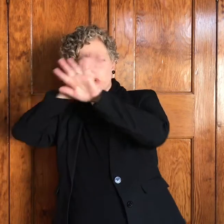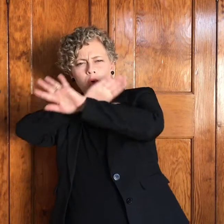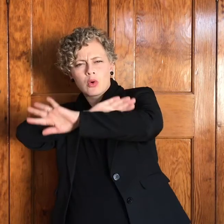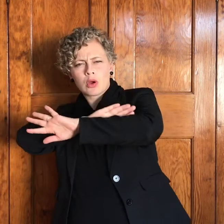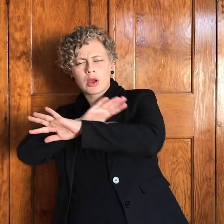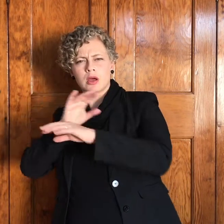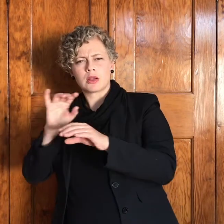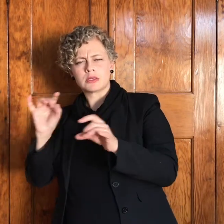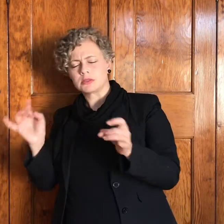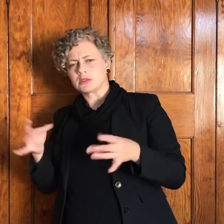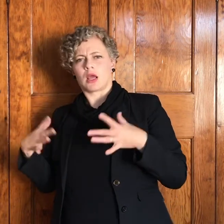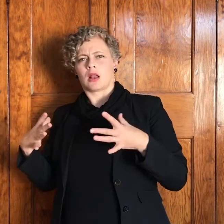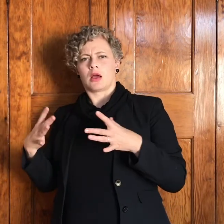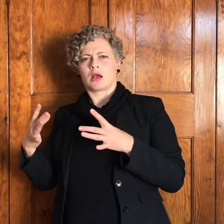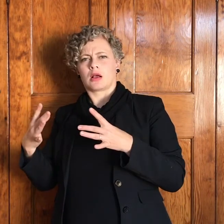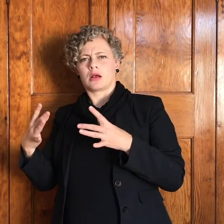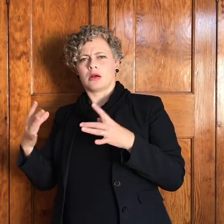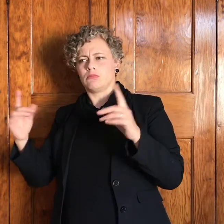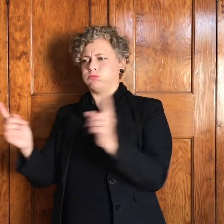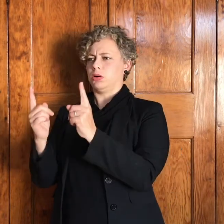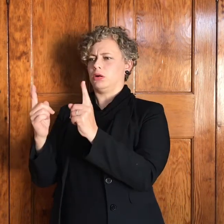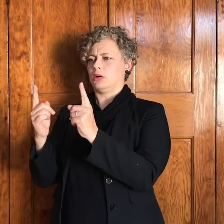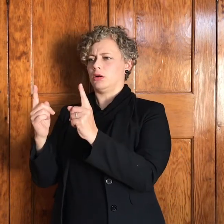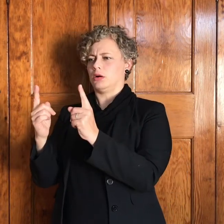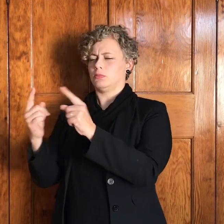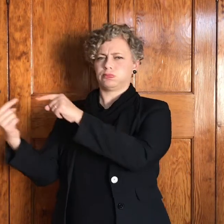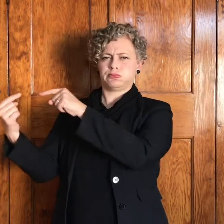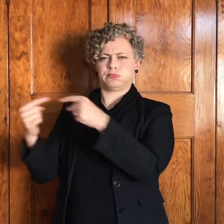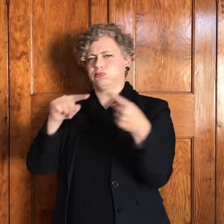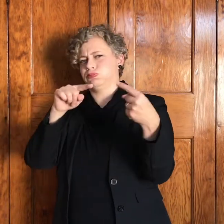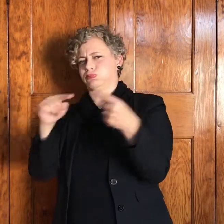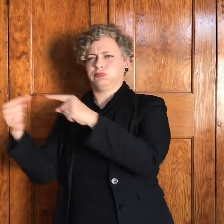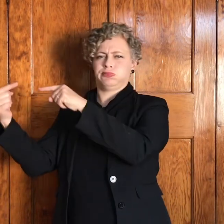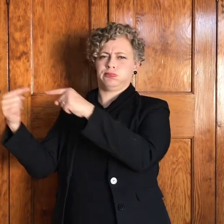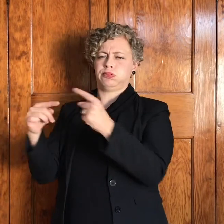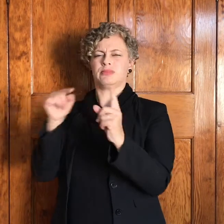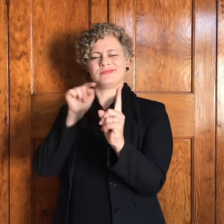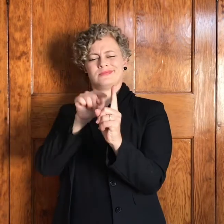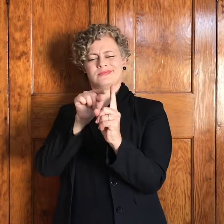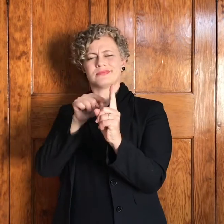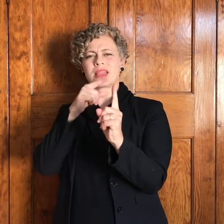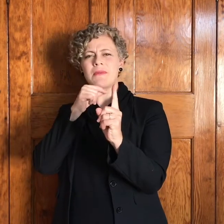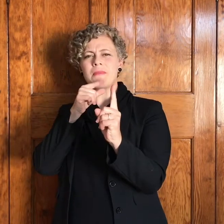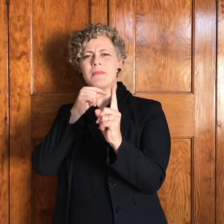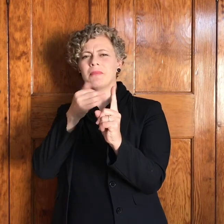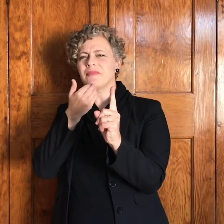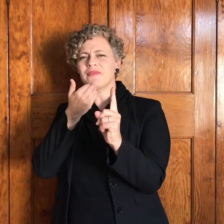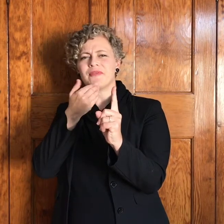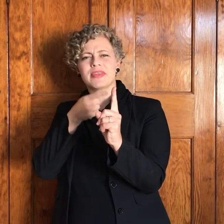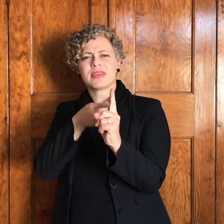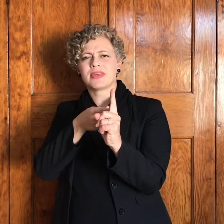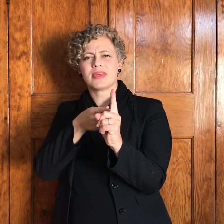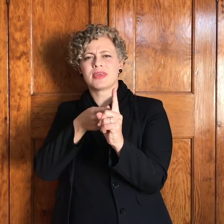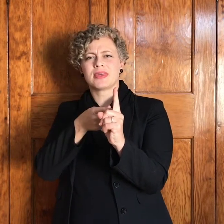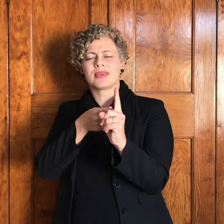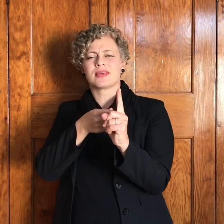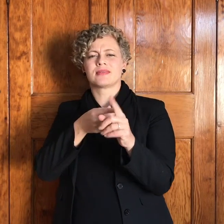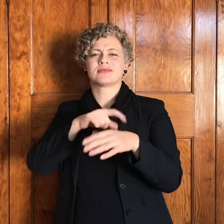nou met wie veg hy nou daar oor is al gesels en gepraat by conferenties en boeken en artikels